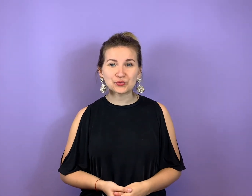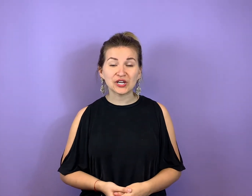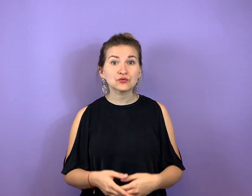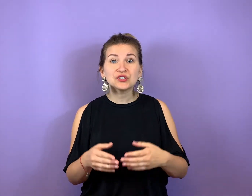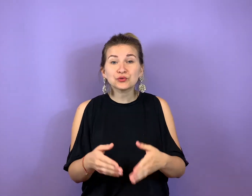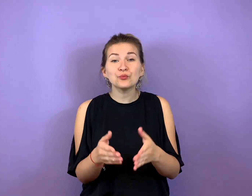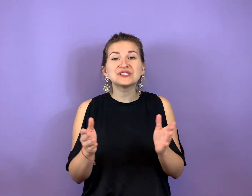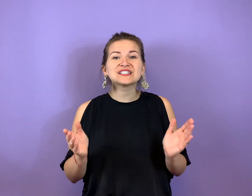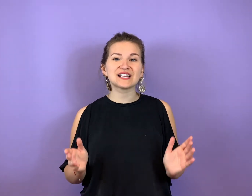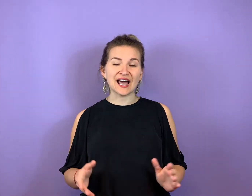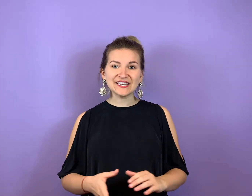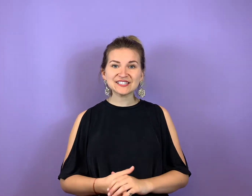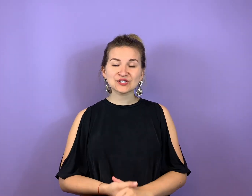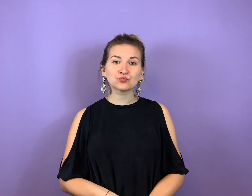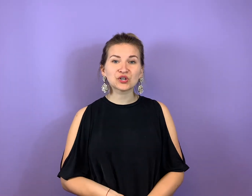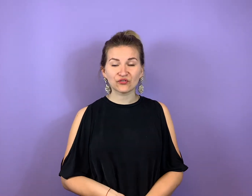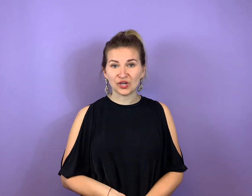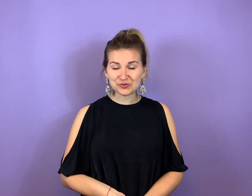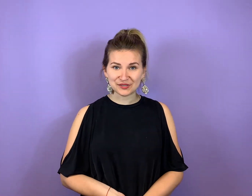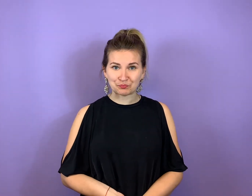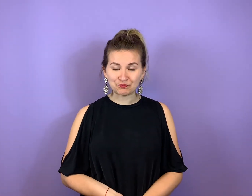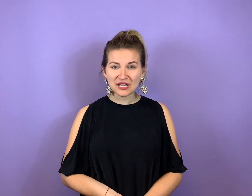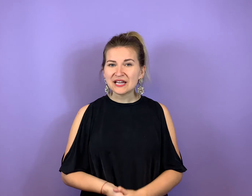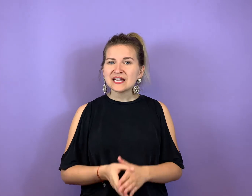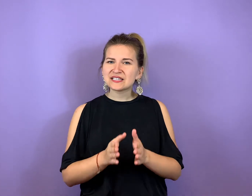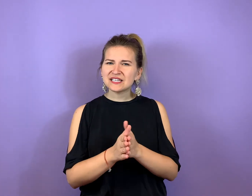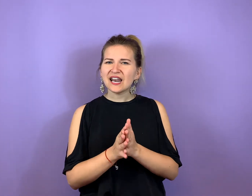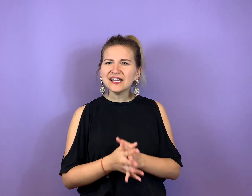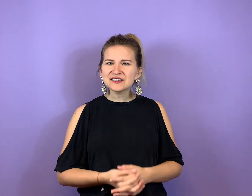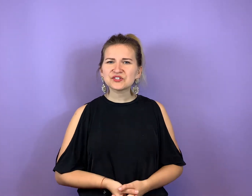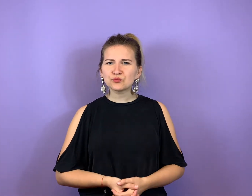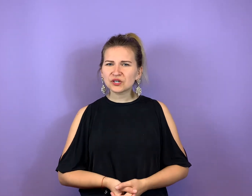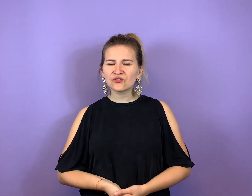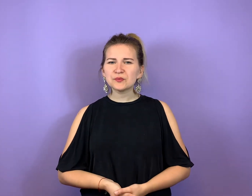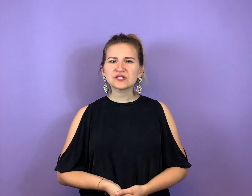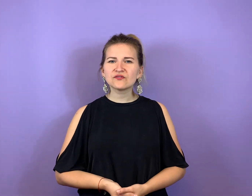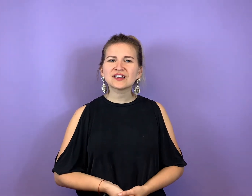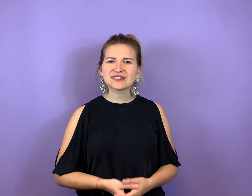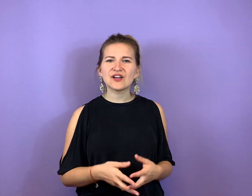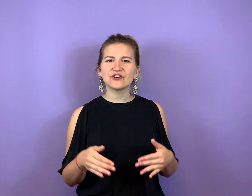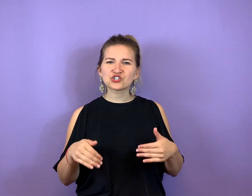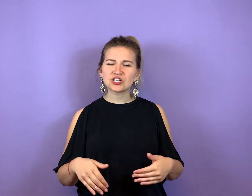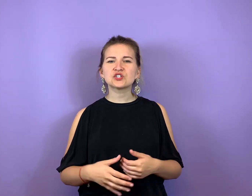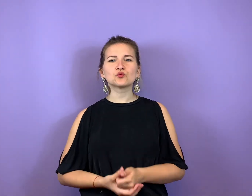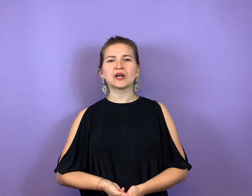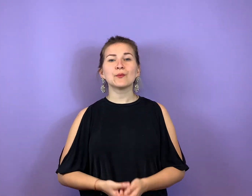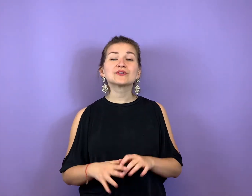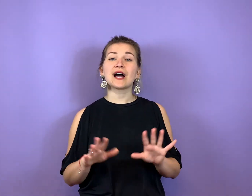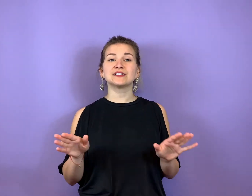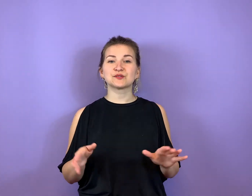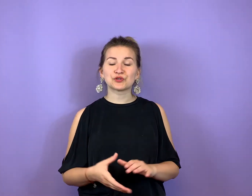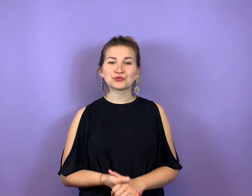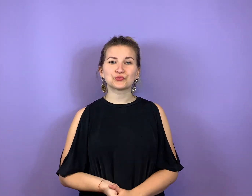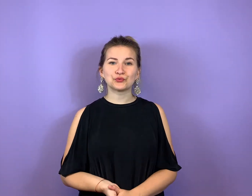gehen und nicht unbedingt den leichtesten und bequemsten. Denn der leichteste und bequemste Weg ist einfach stehen zu bleiben und gar nichts mehr zu tun.